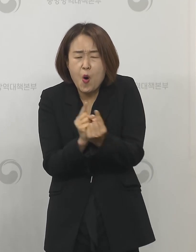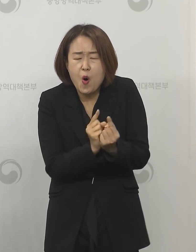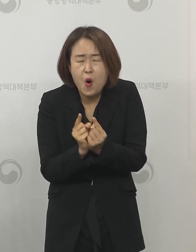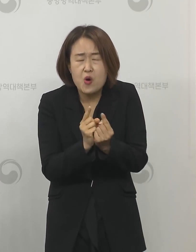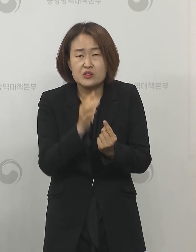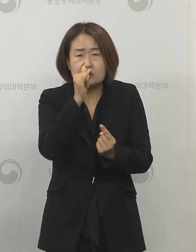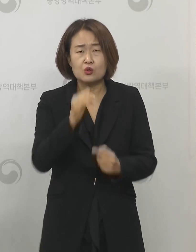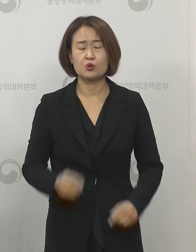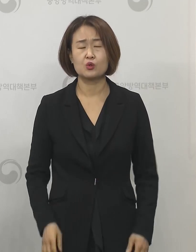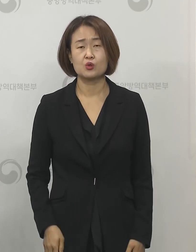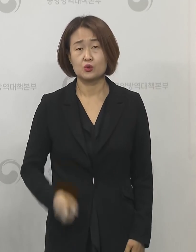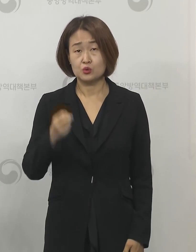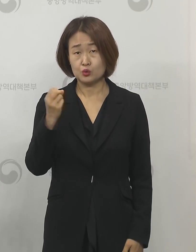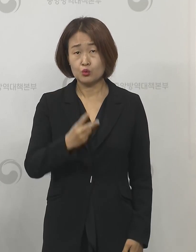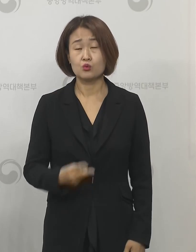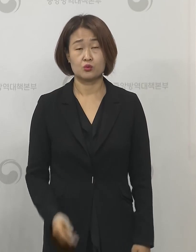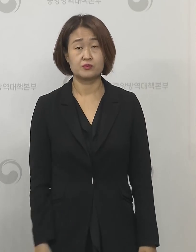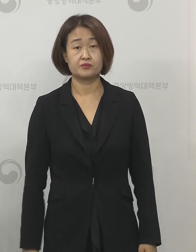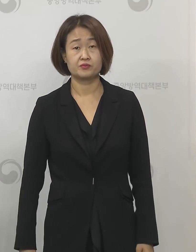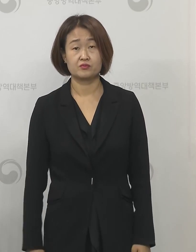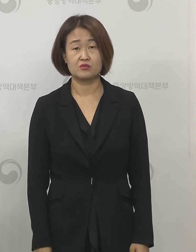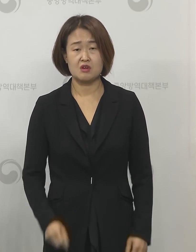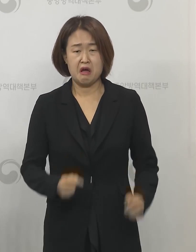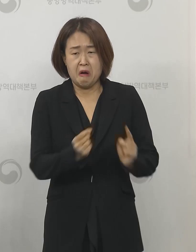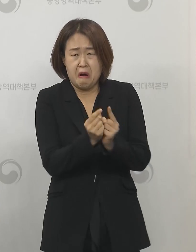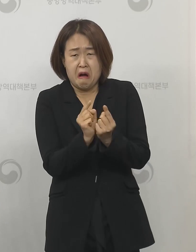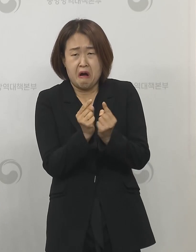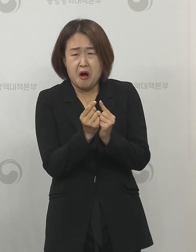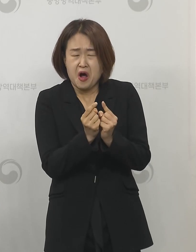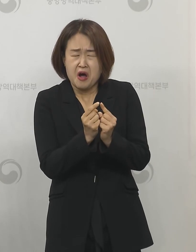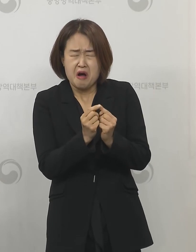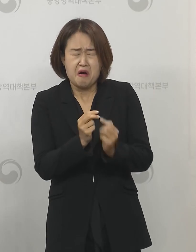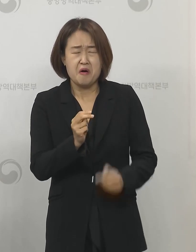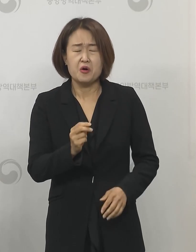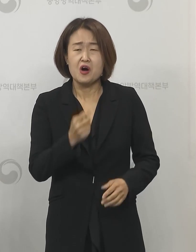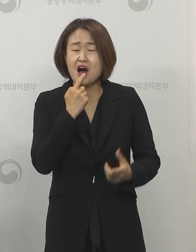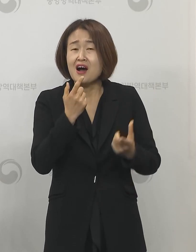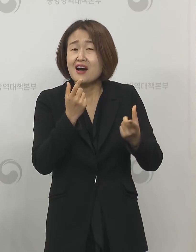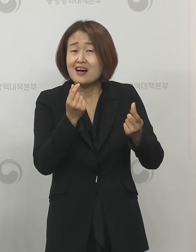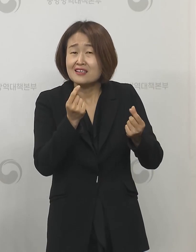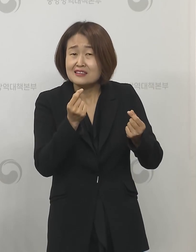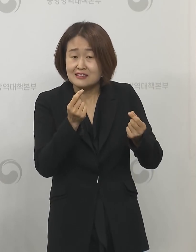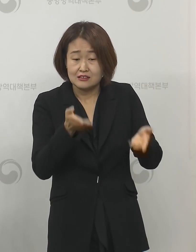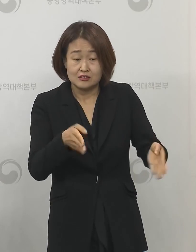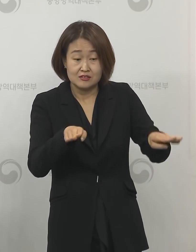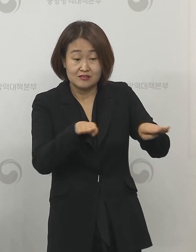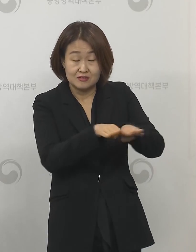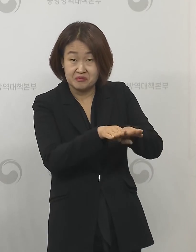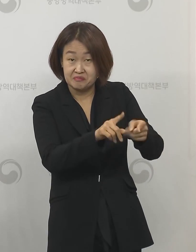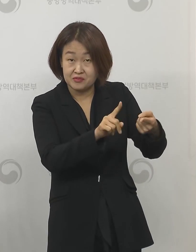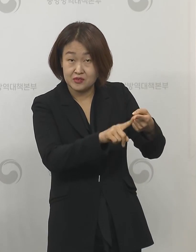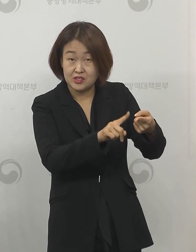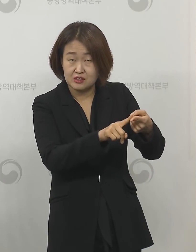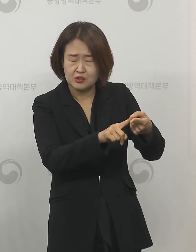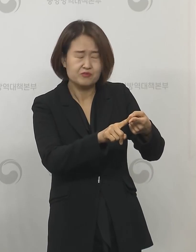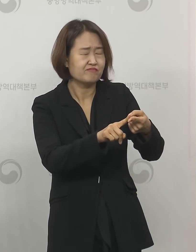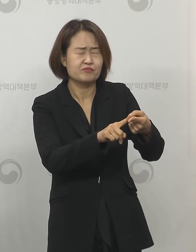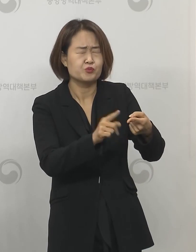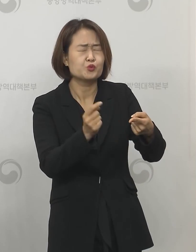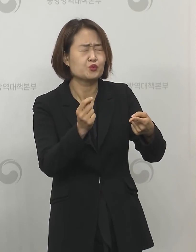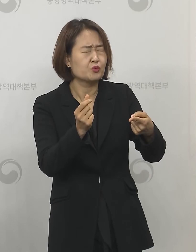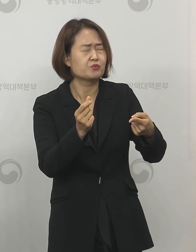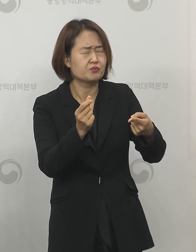또 굉장히 밀도가 높은 그런 시설에 대해서는 아직까지는 좀 더